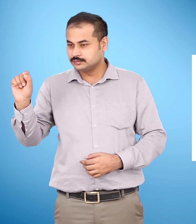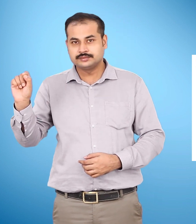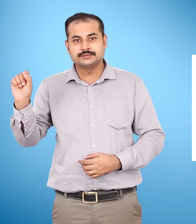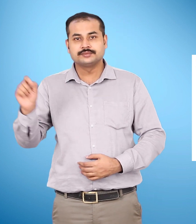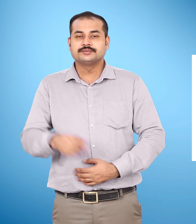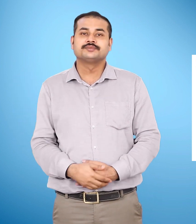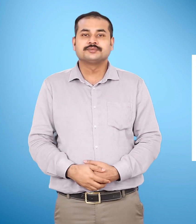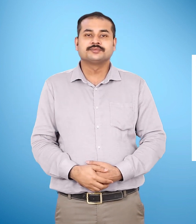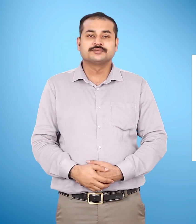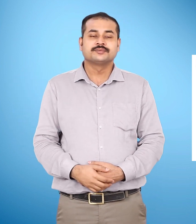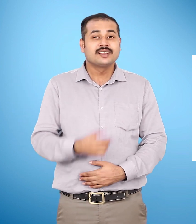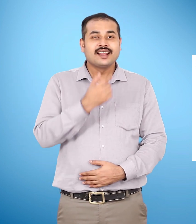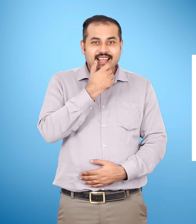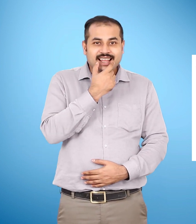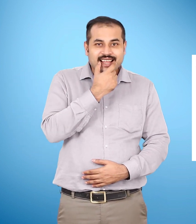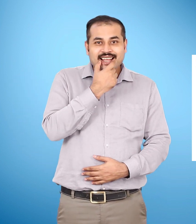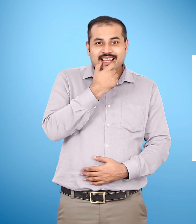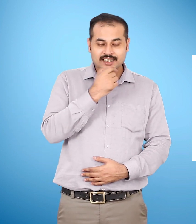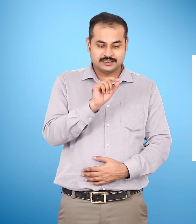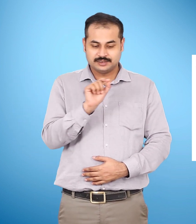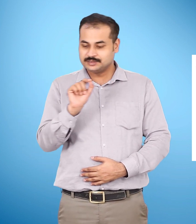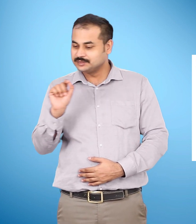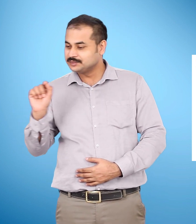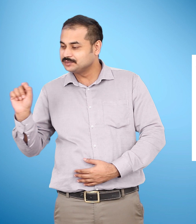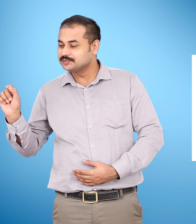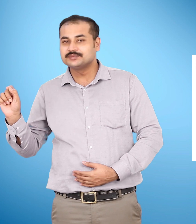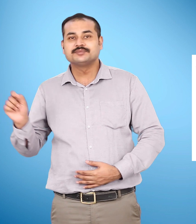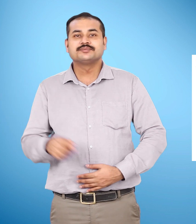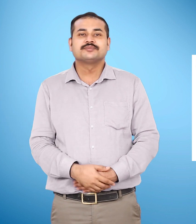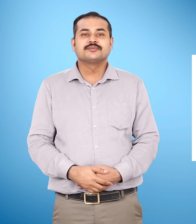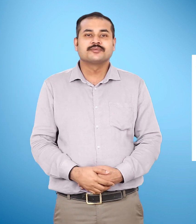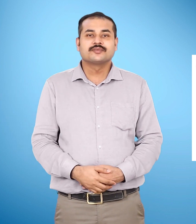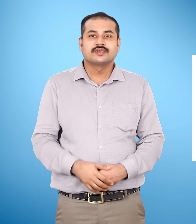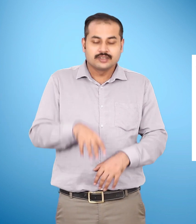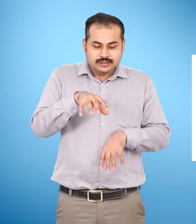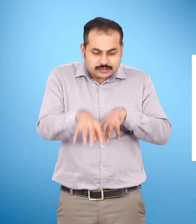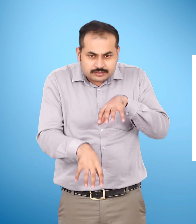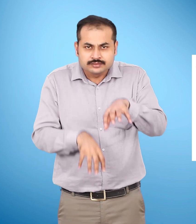फस रिक्तिस्थान चला